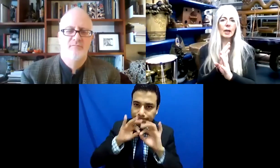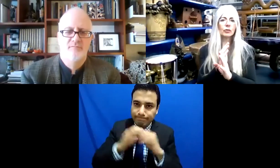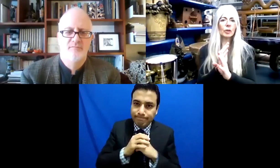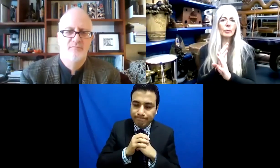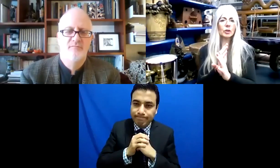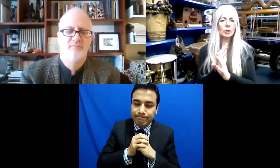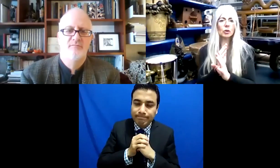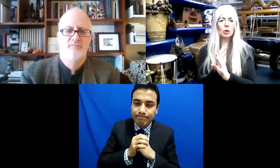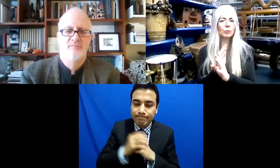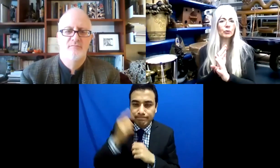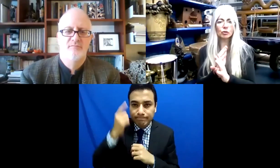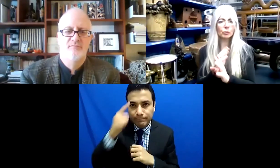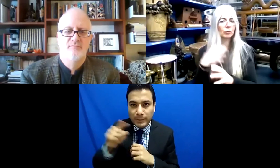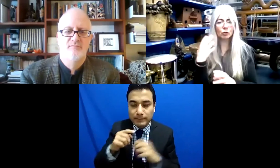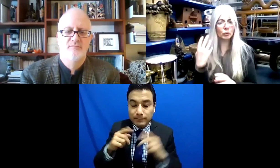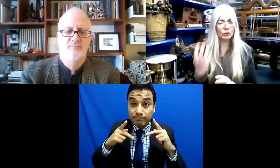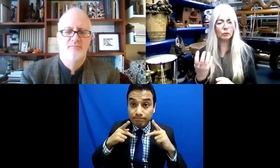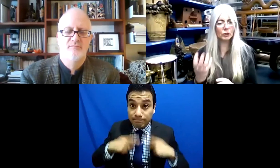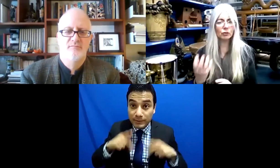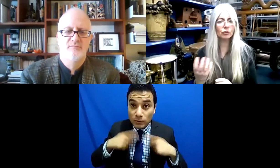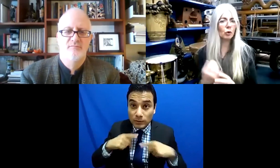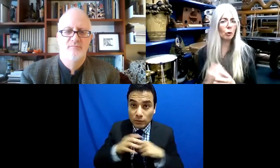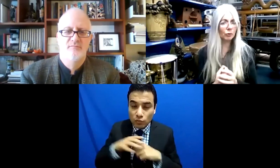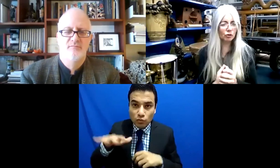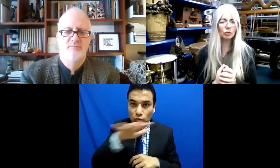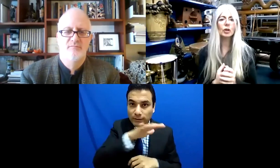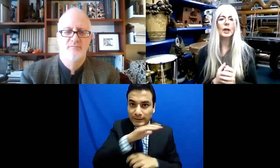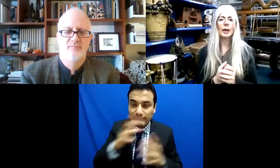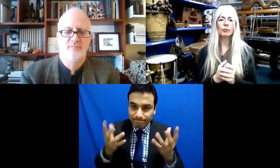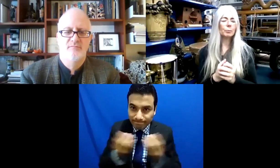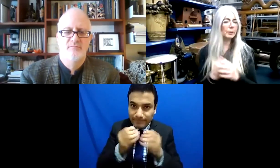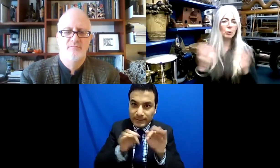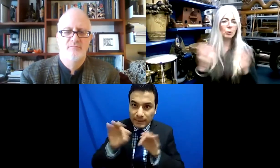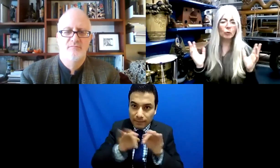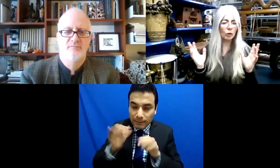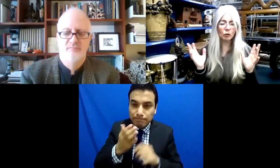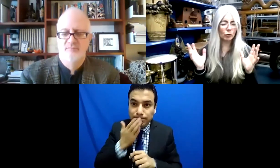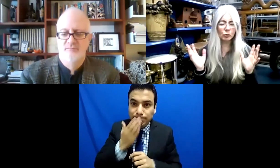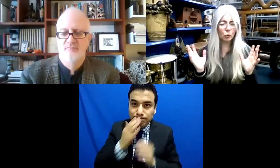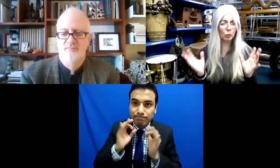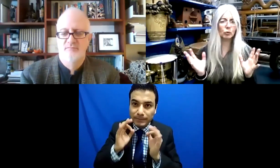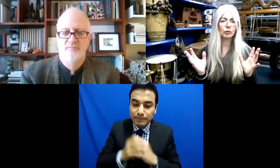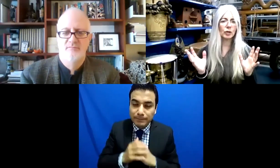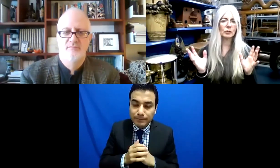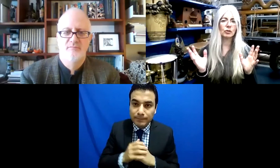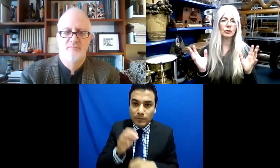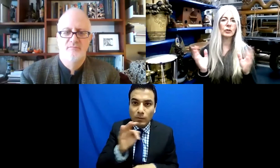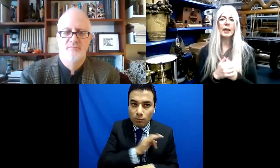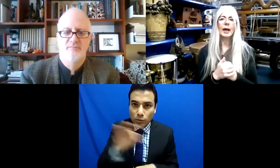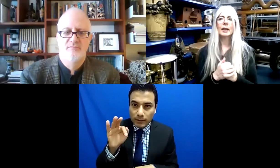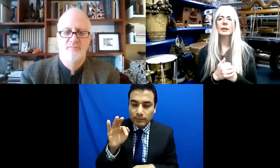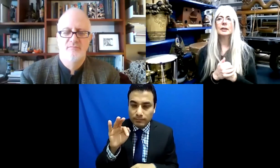queremos que la gente trabaje bien. Y que puedan expresar